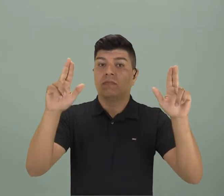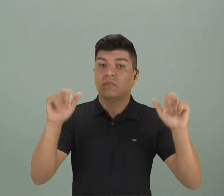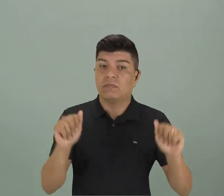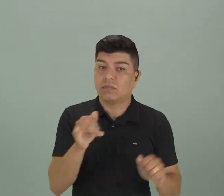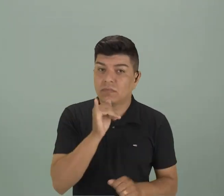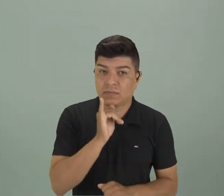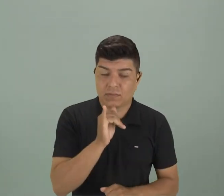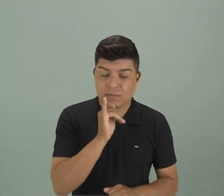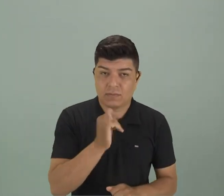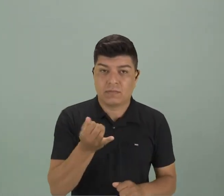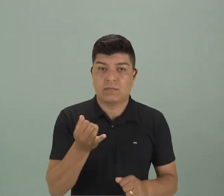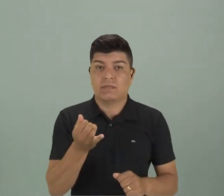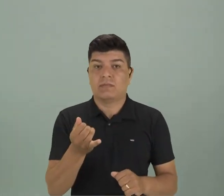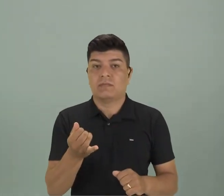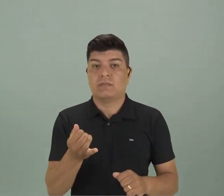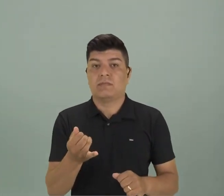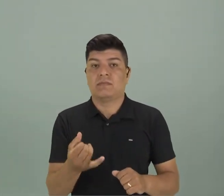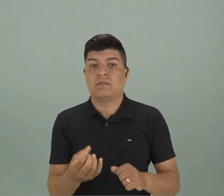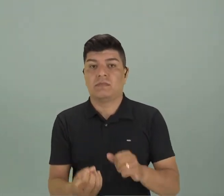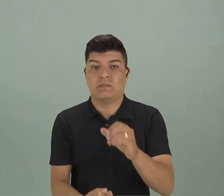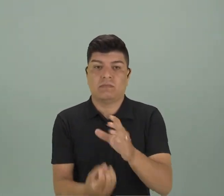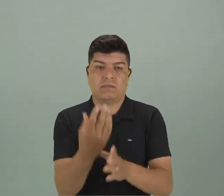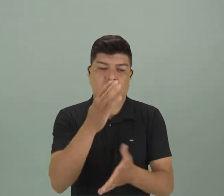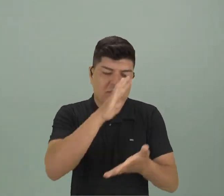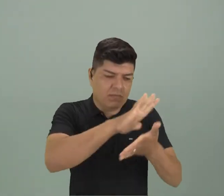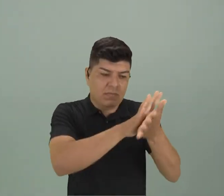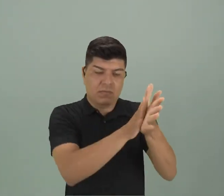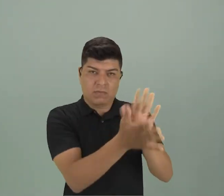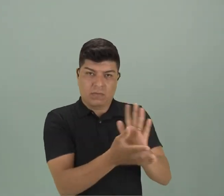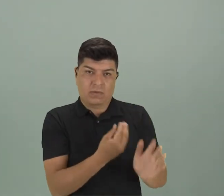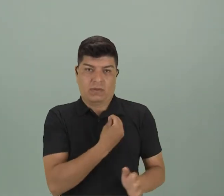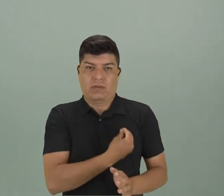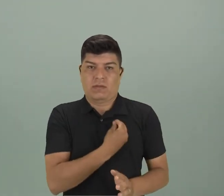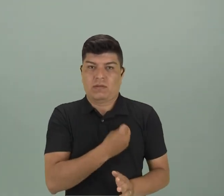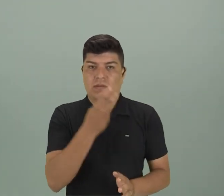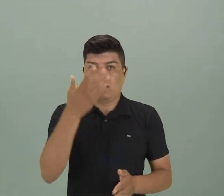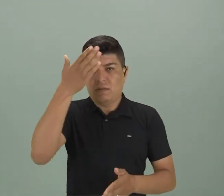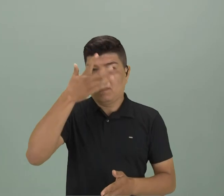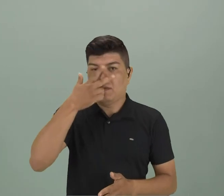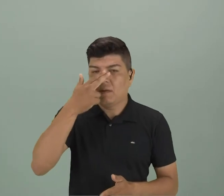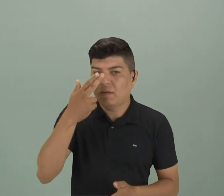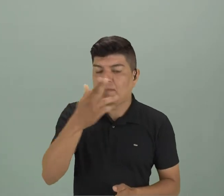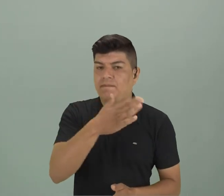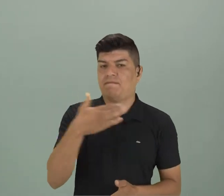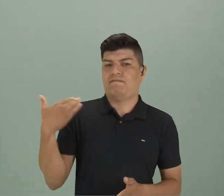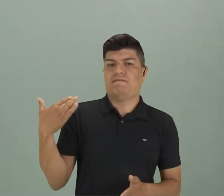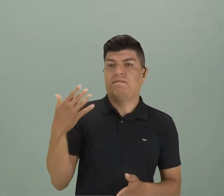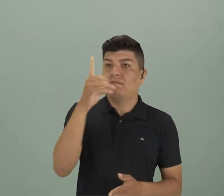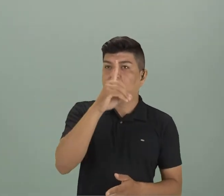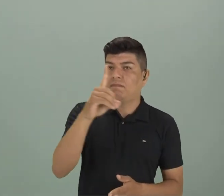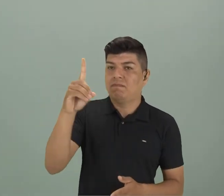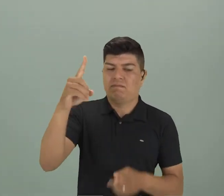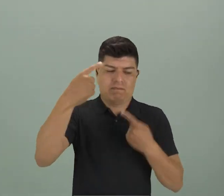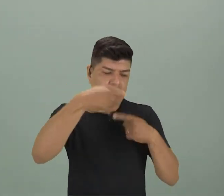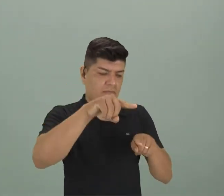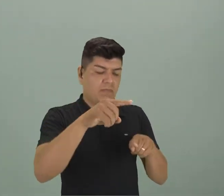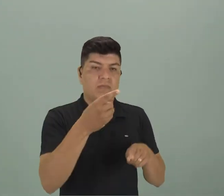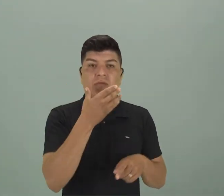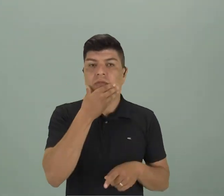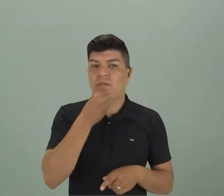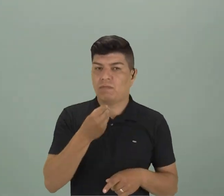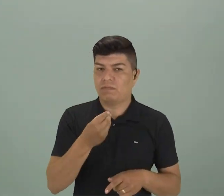por ejemplo, la ciencia contra la destrucción, la vida en frente a la muerte, deuses contra los hombres,